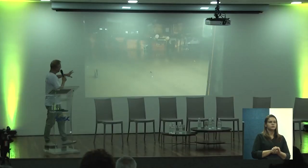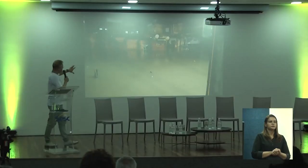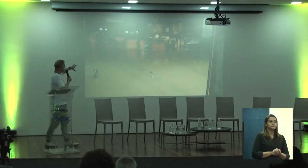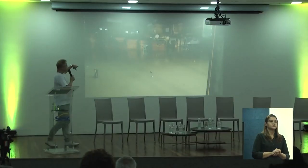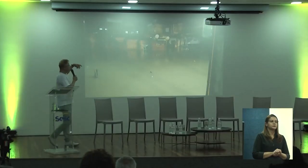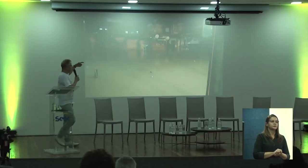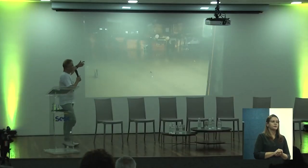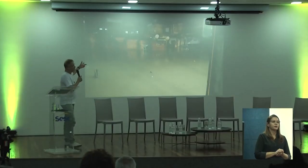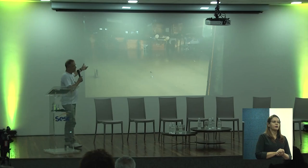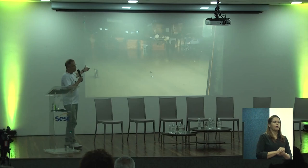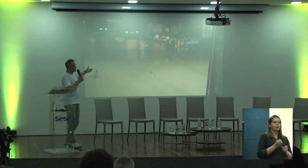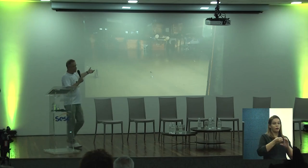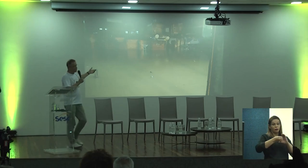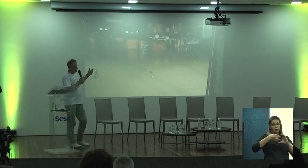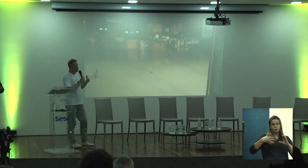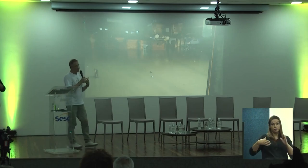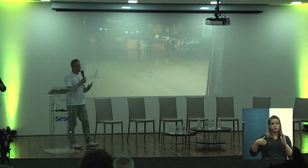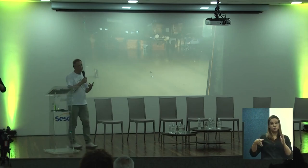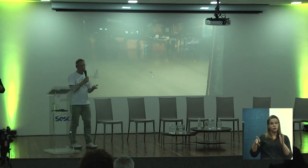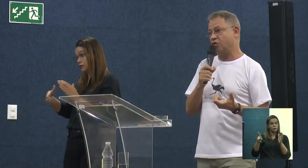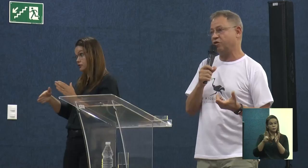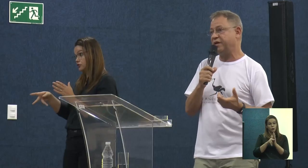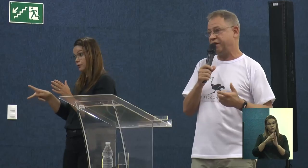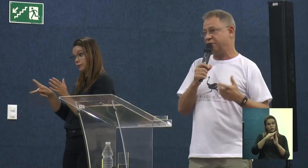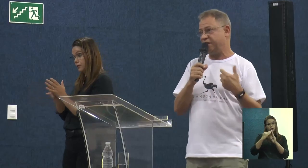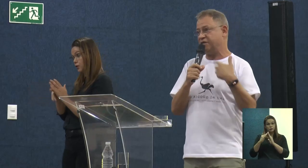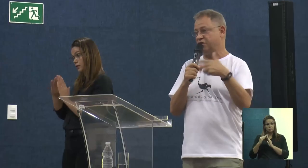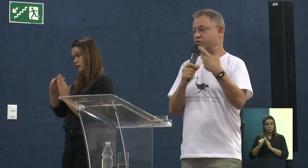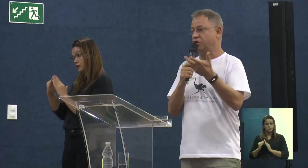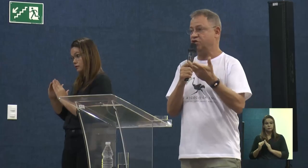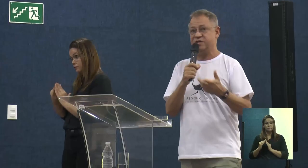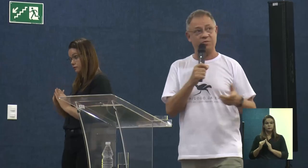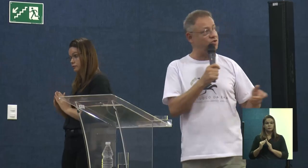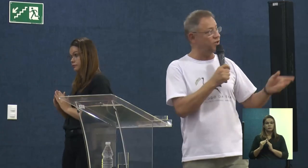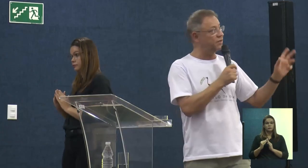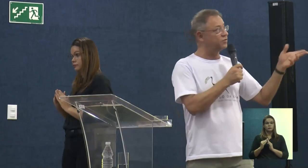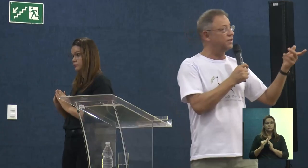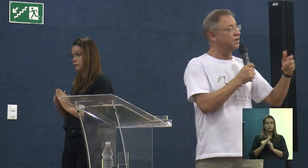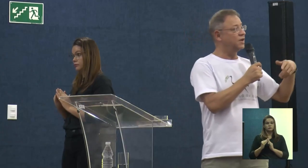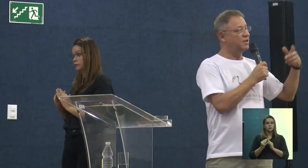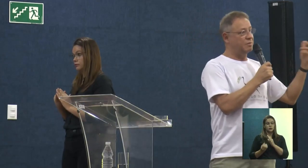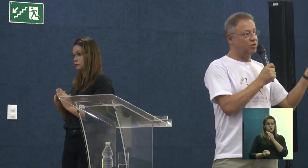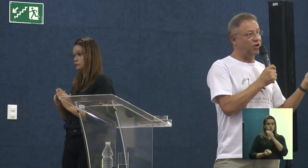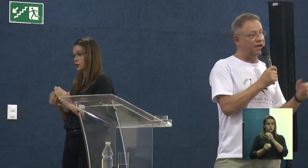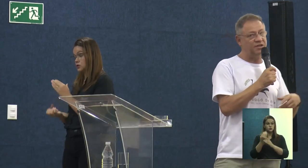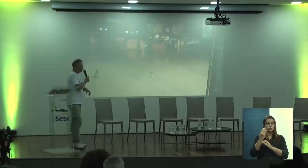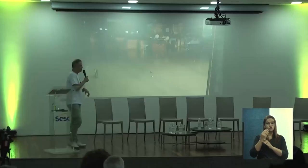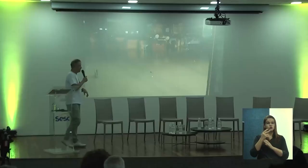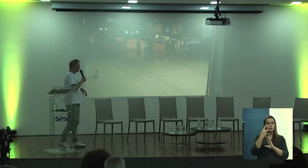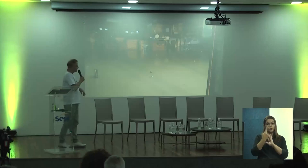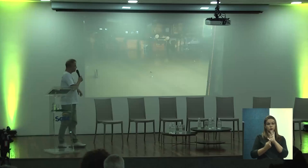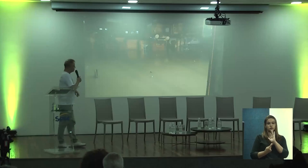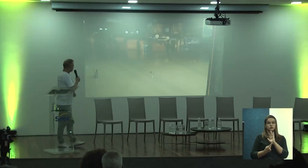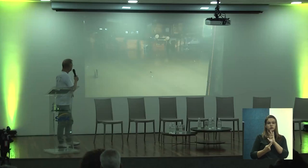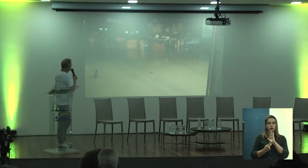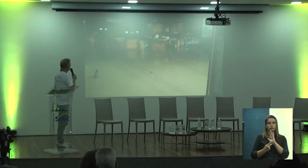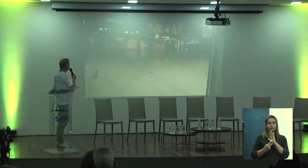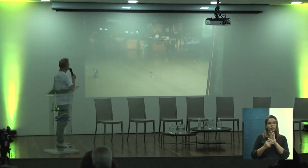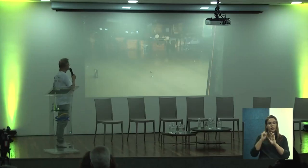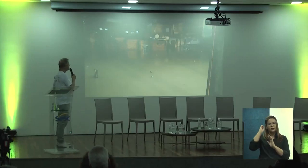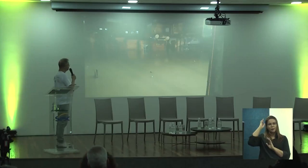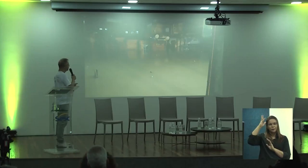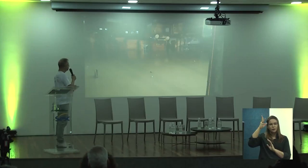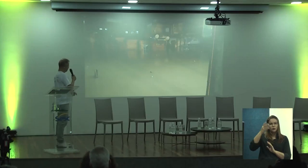Então, esses são aspectos lá da favela. Agora, nós vamos falar do Golgó da Ema, né? Que deu origem a esse projeto, né? Na madrugada do Natal, né? De